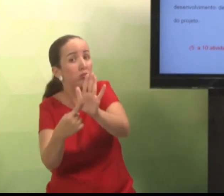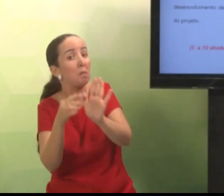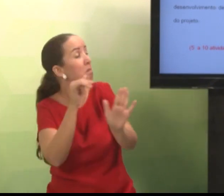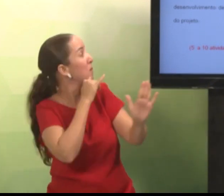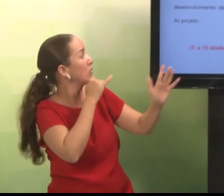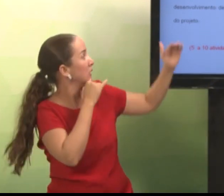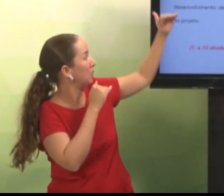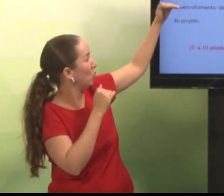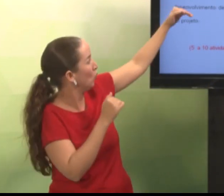passar.